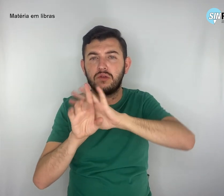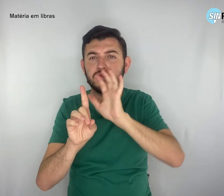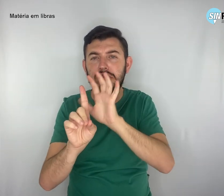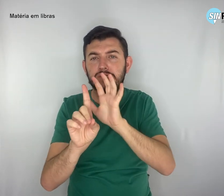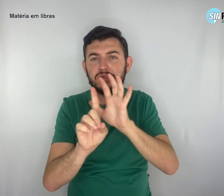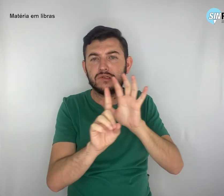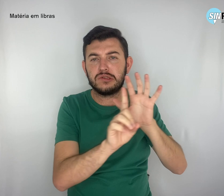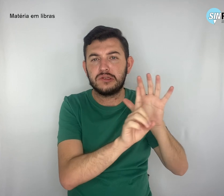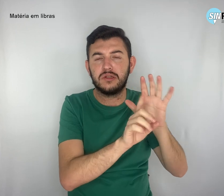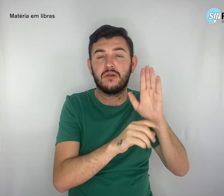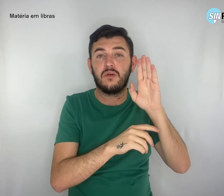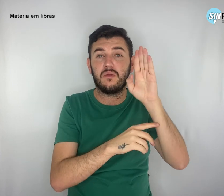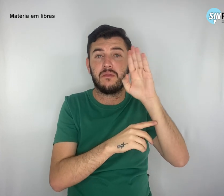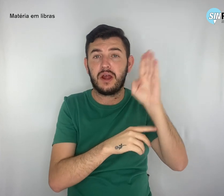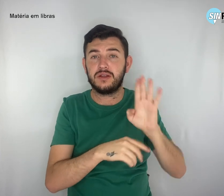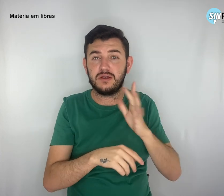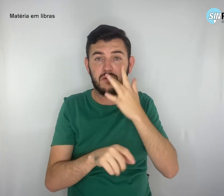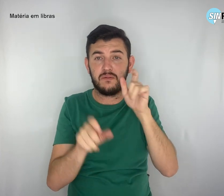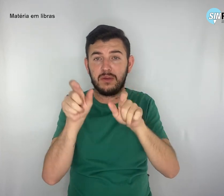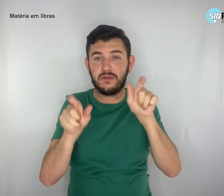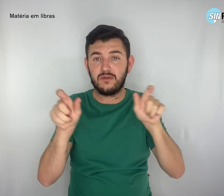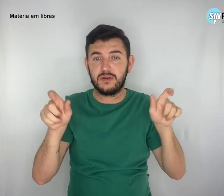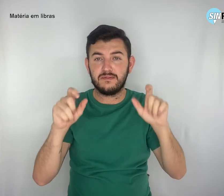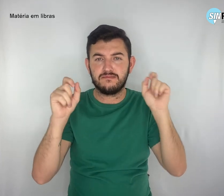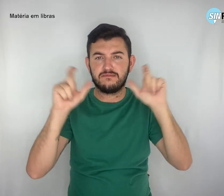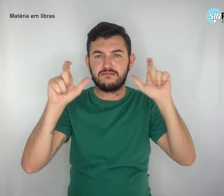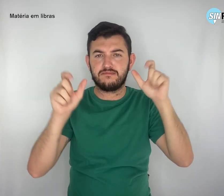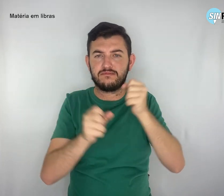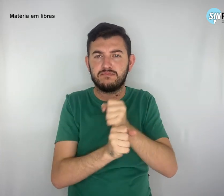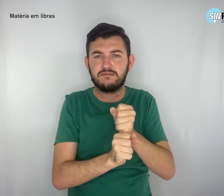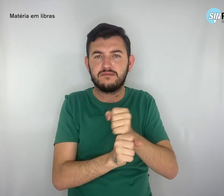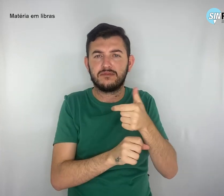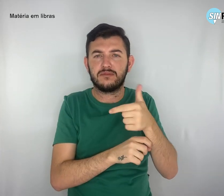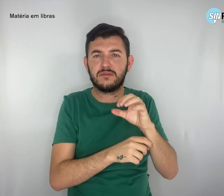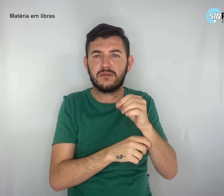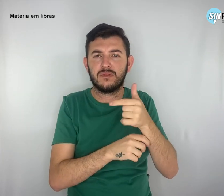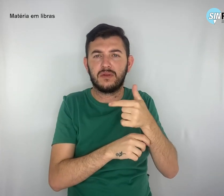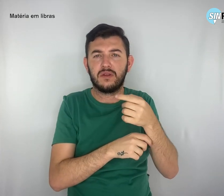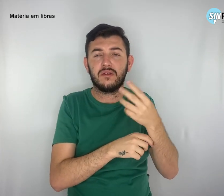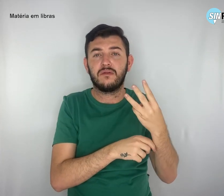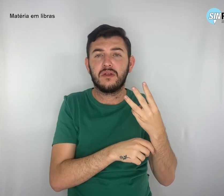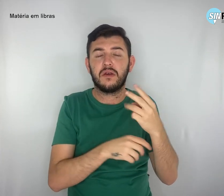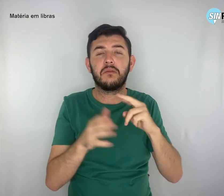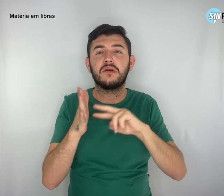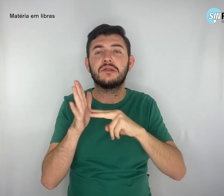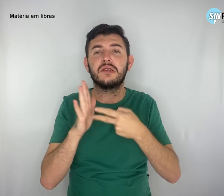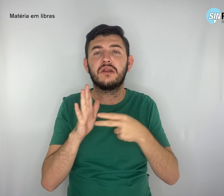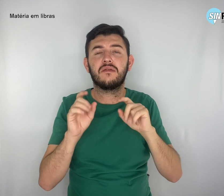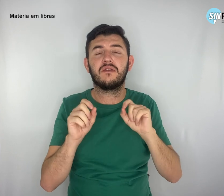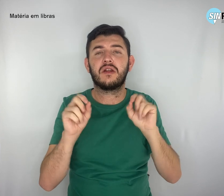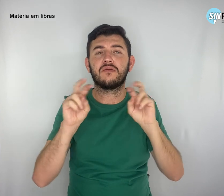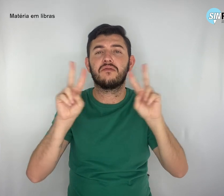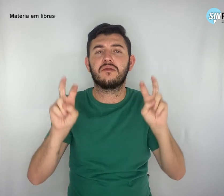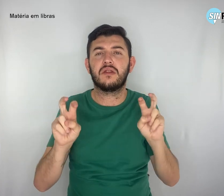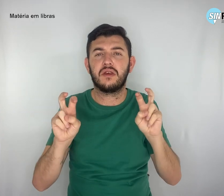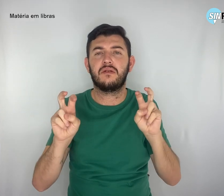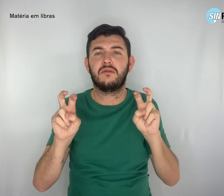se desperta em 2023 para o significado da expressão liberdade de imprensa.